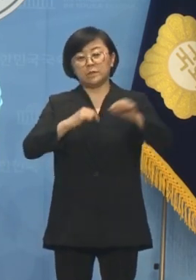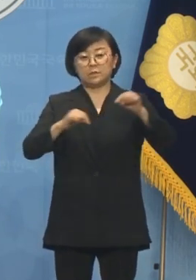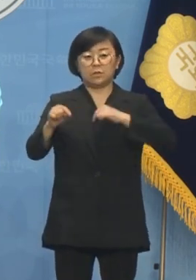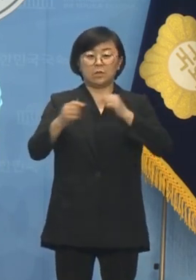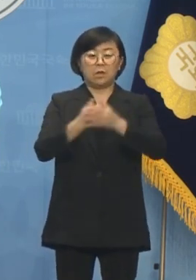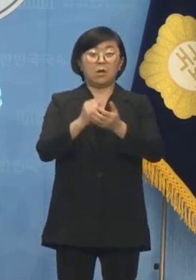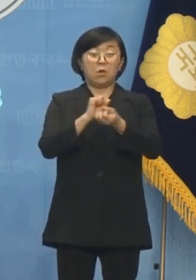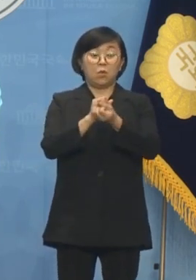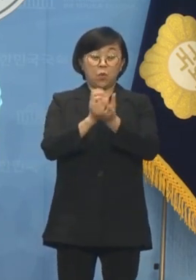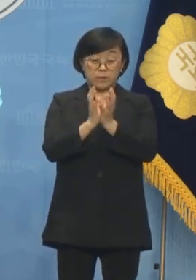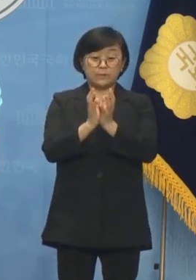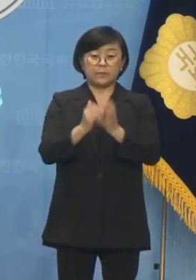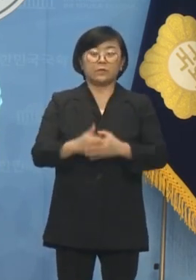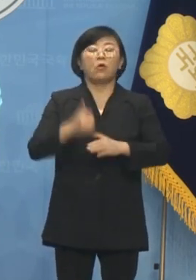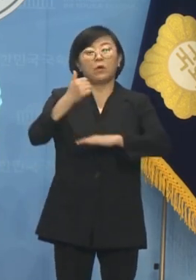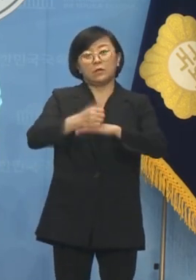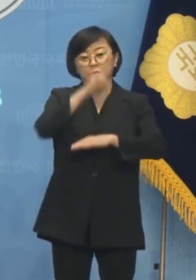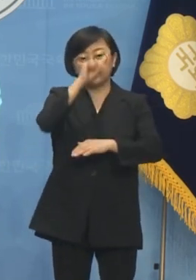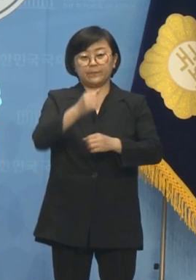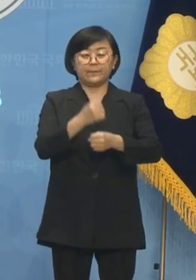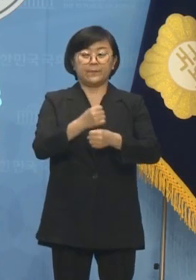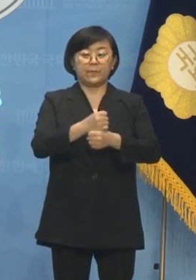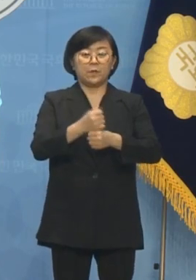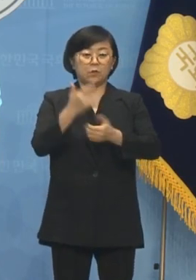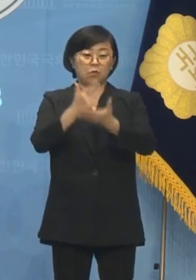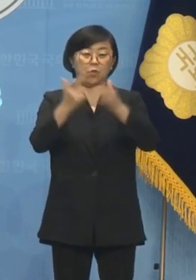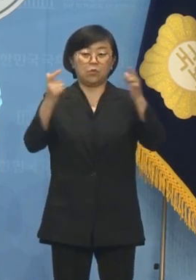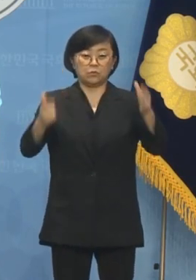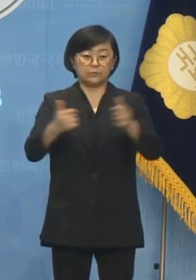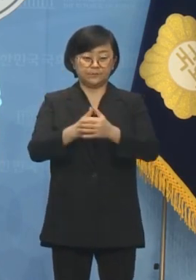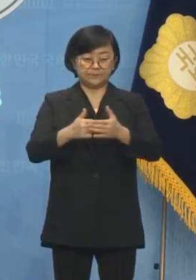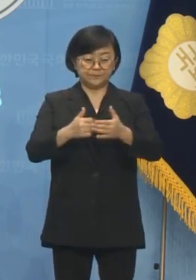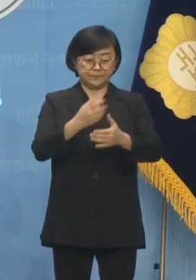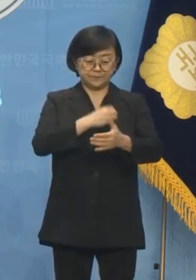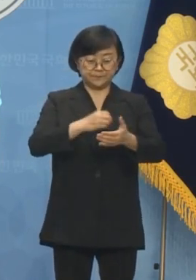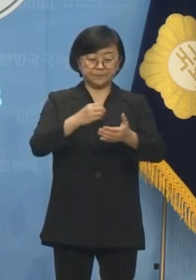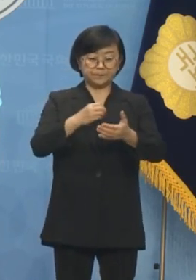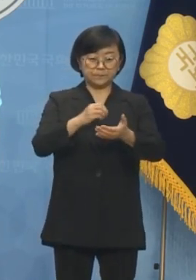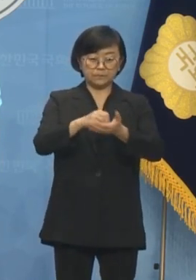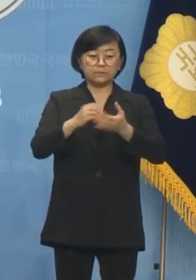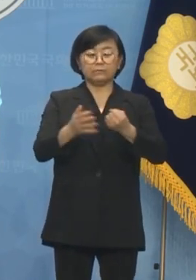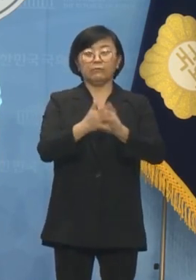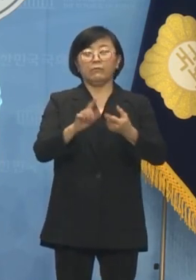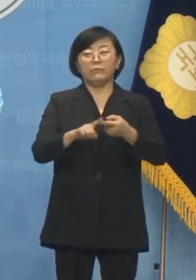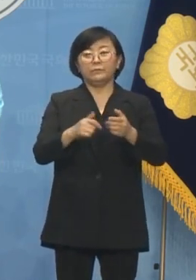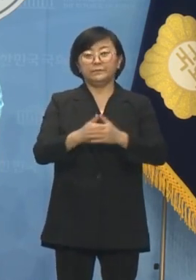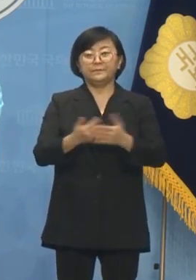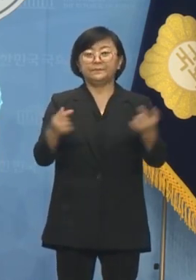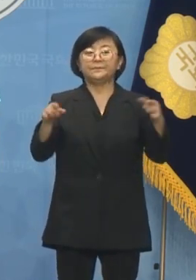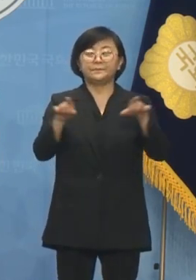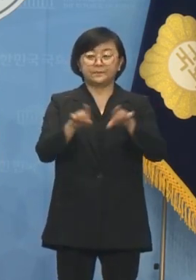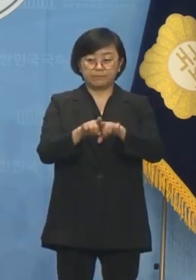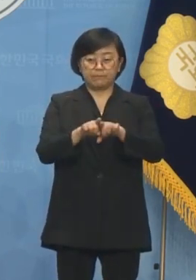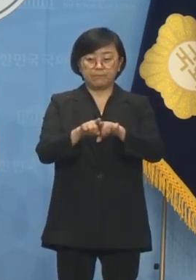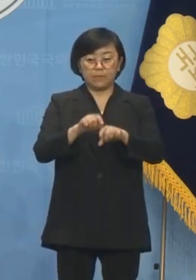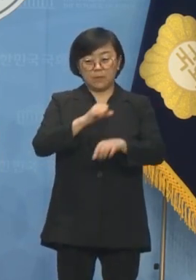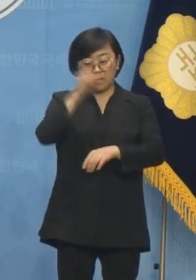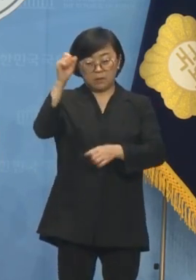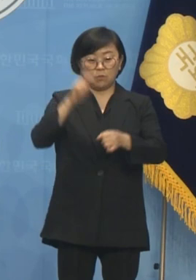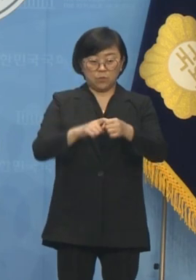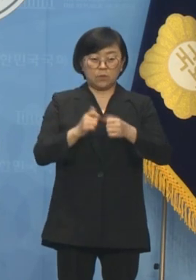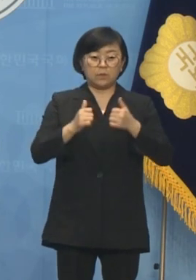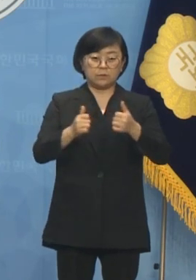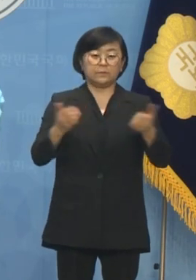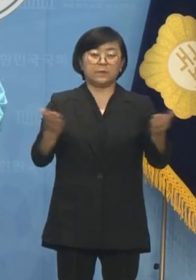꽃을 피우겠습니다. 이를 위해 노원구위원회 당원들은 물론이고 서울시당의 당원들이 함께 당선을 목표로